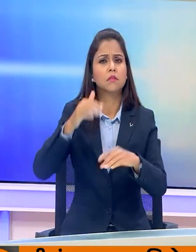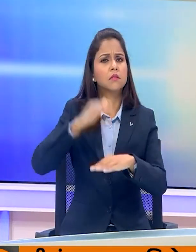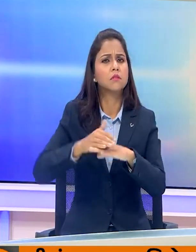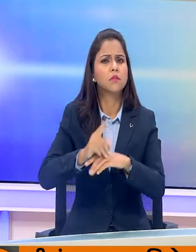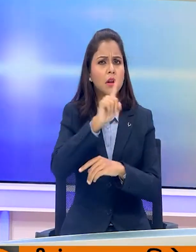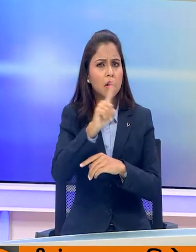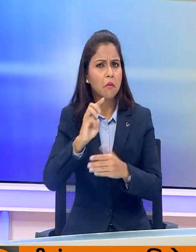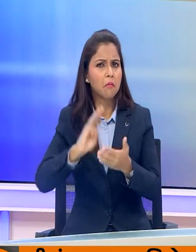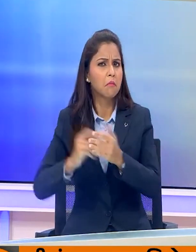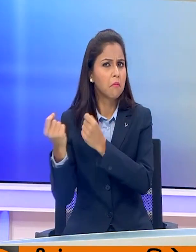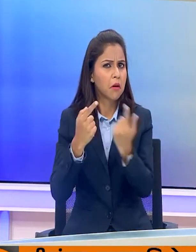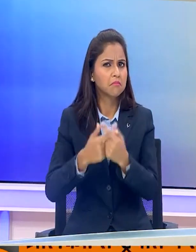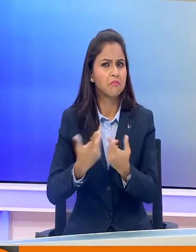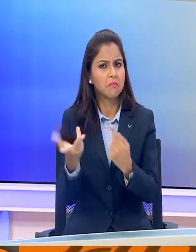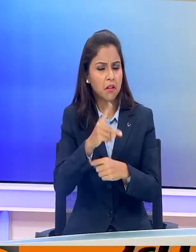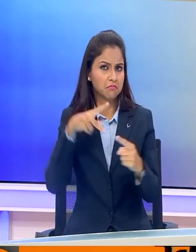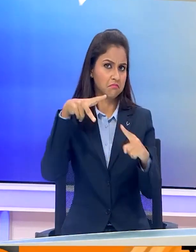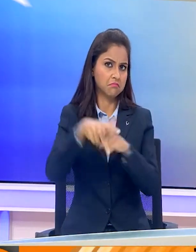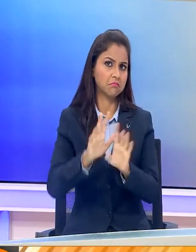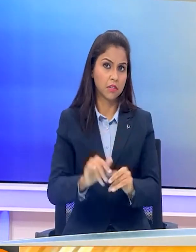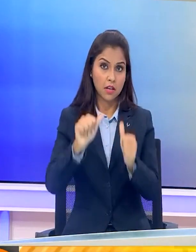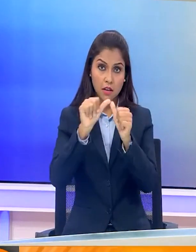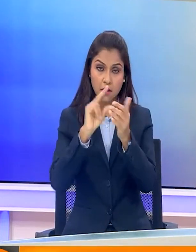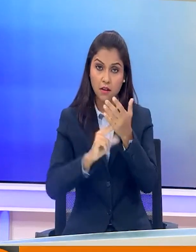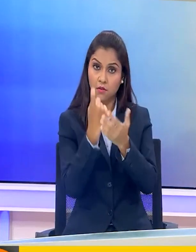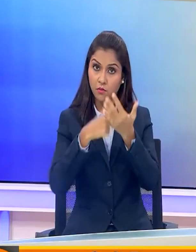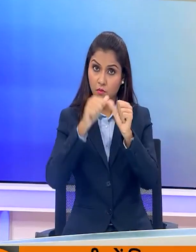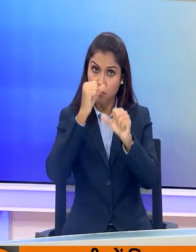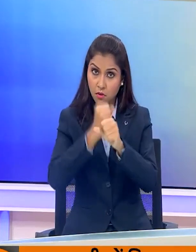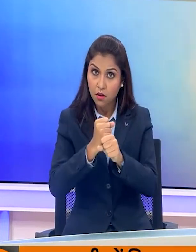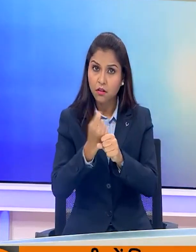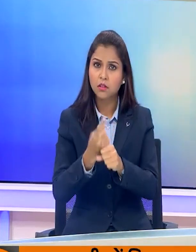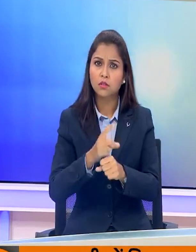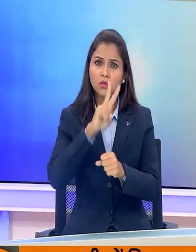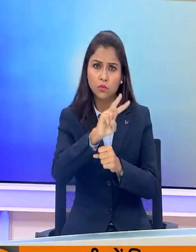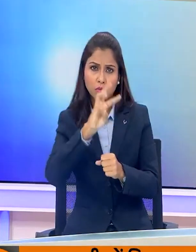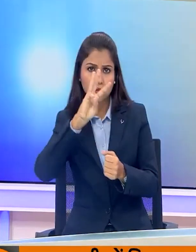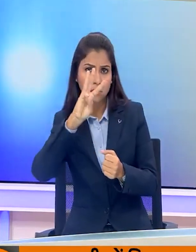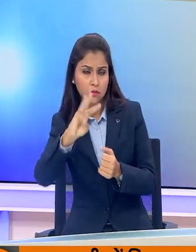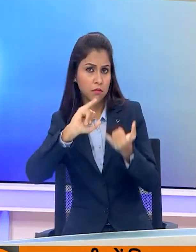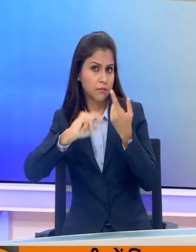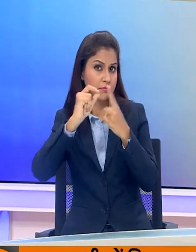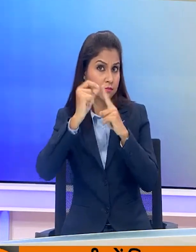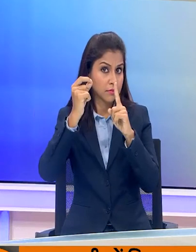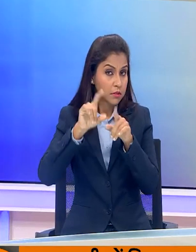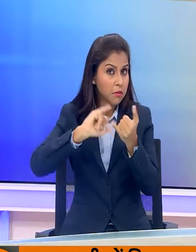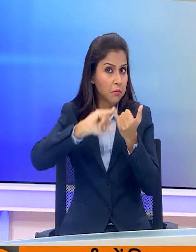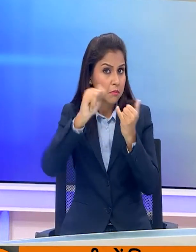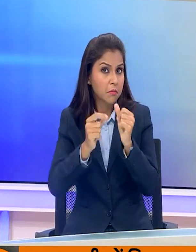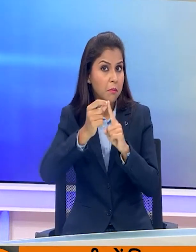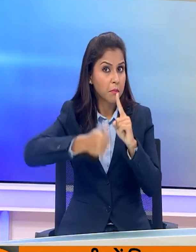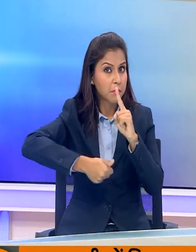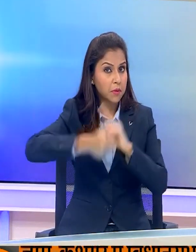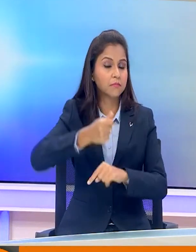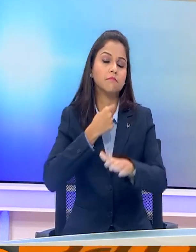पहले ही भंग कर दिया गया है आनुरा कुमारा दिसनायके ने 23 सितंबर को श्री लंका के राष्ट्रपती के तौर पर